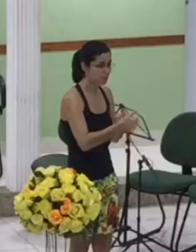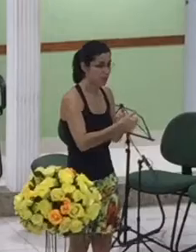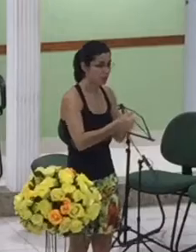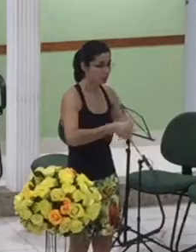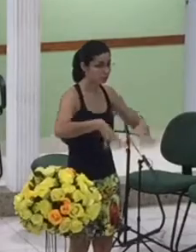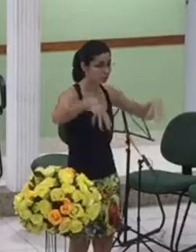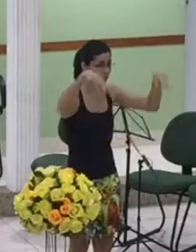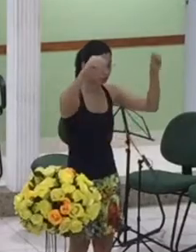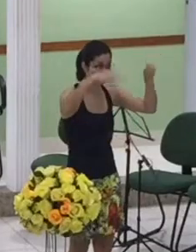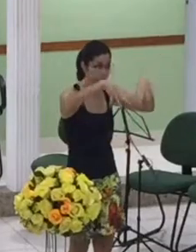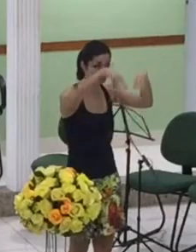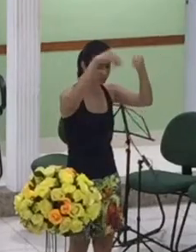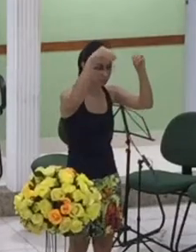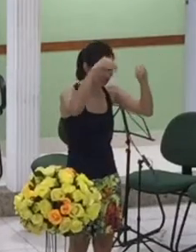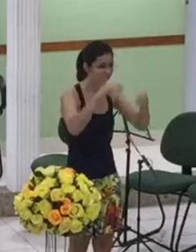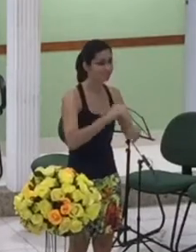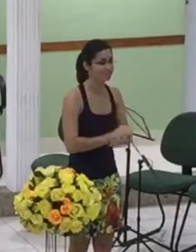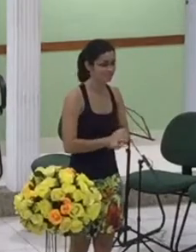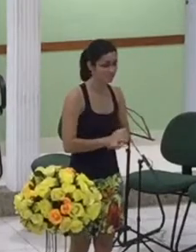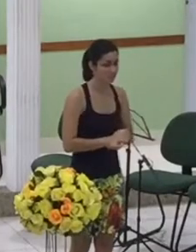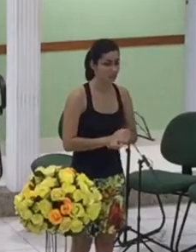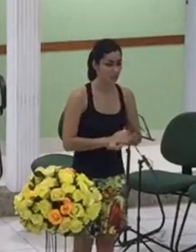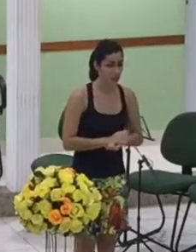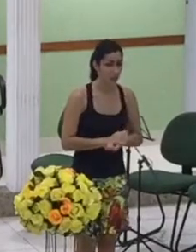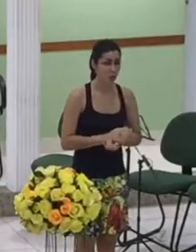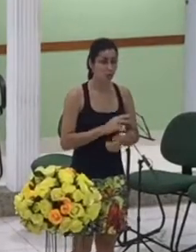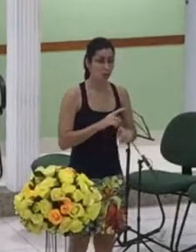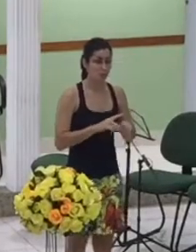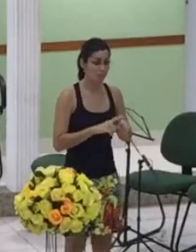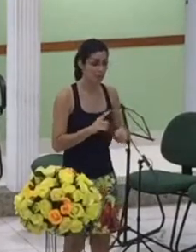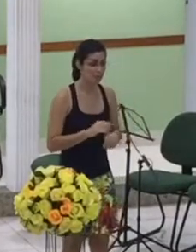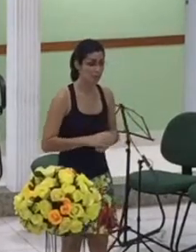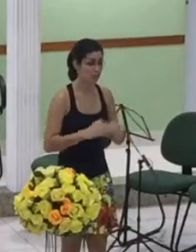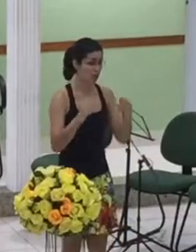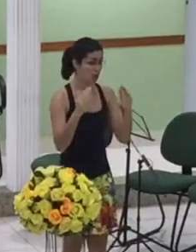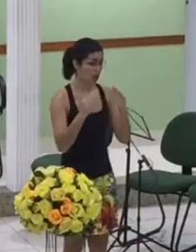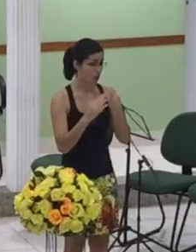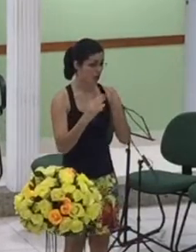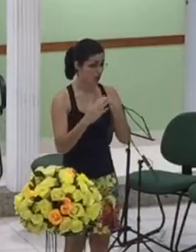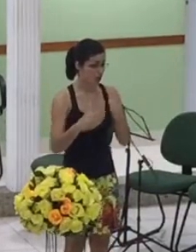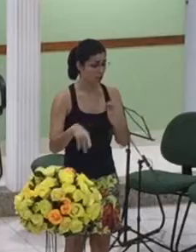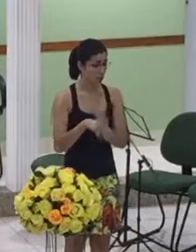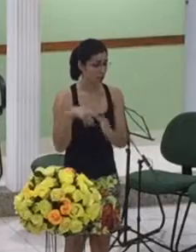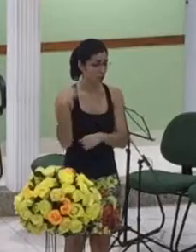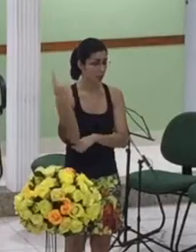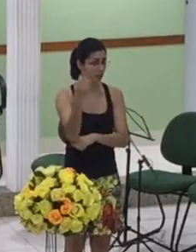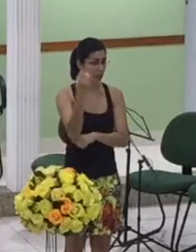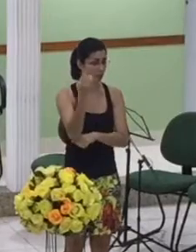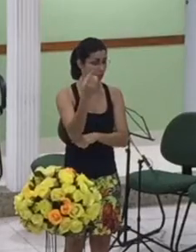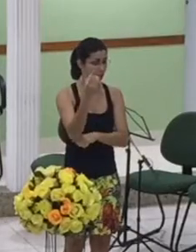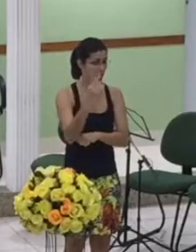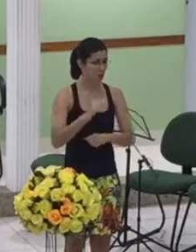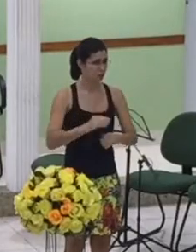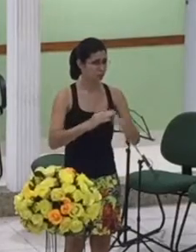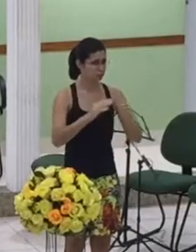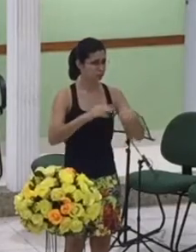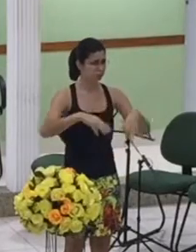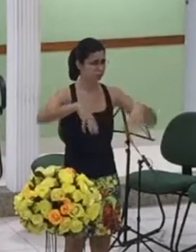de Davi possivelmente era mais alta que a casa de Betseba e Betseba possivelmente